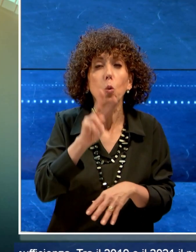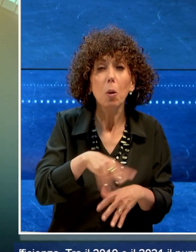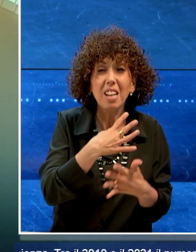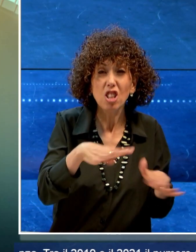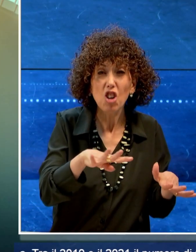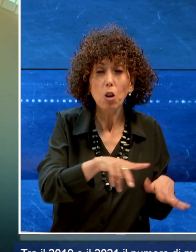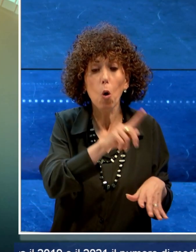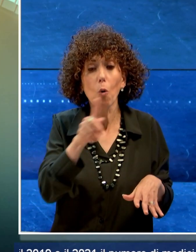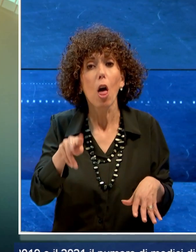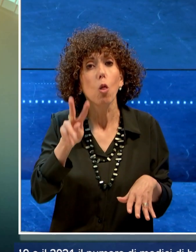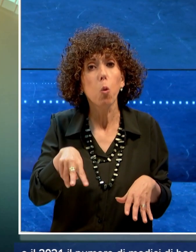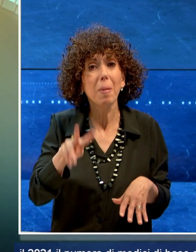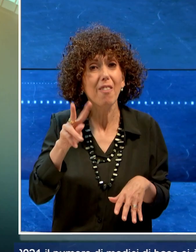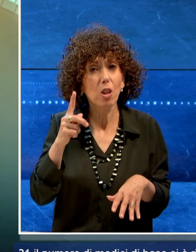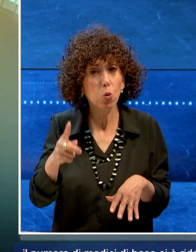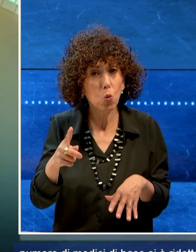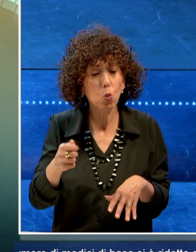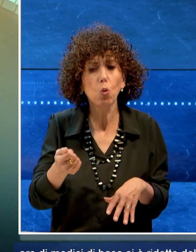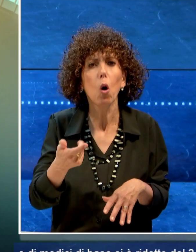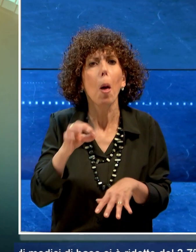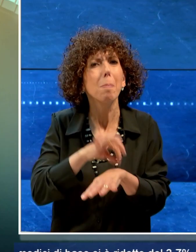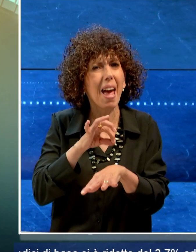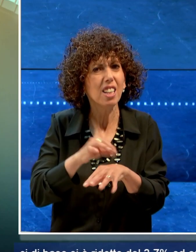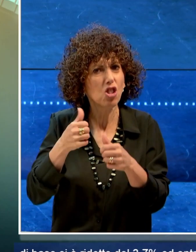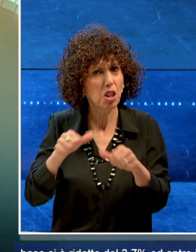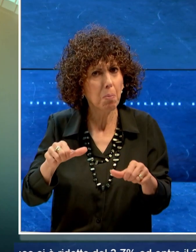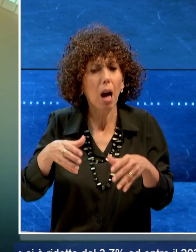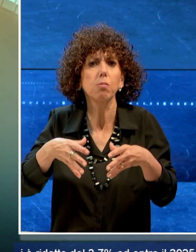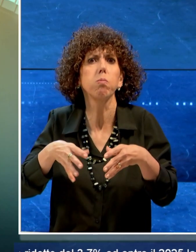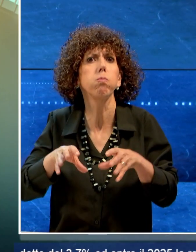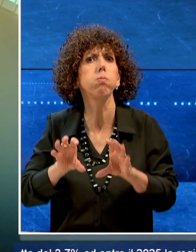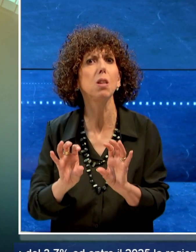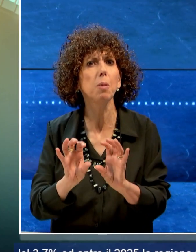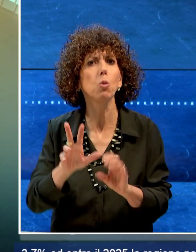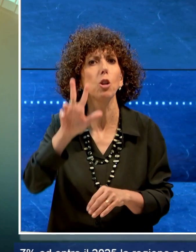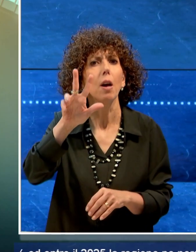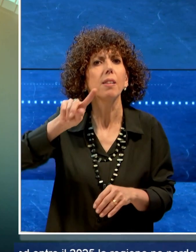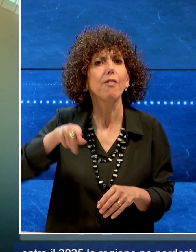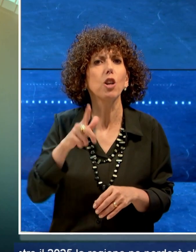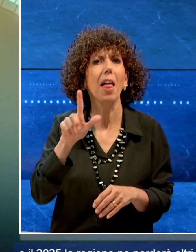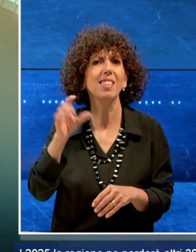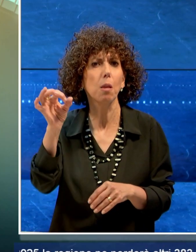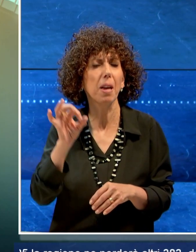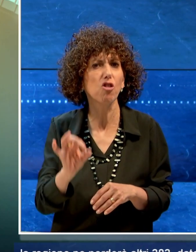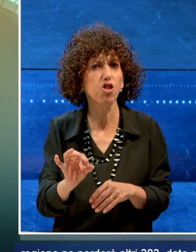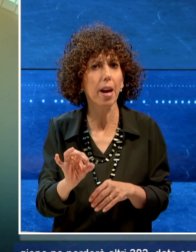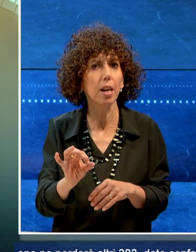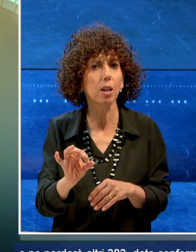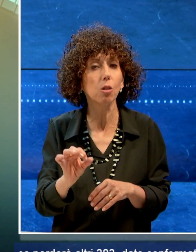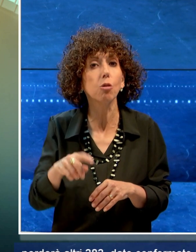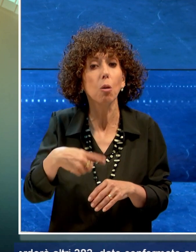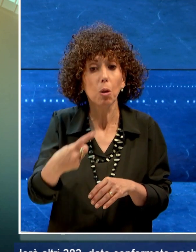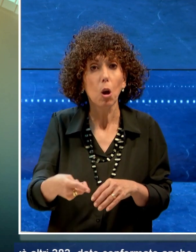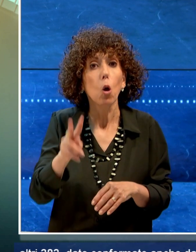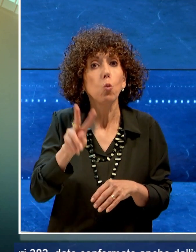e il 2021 il numero dei medici di base si è ridotto del 3,7% e dentro il